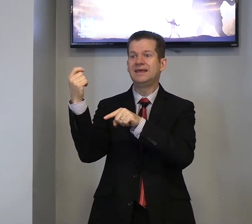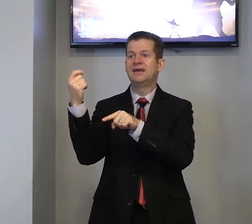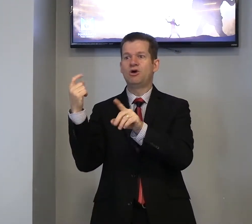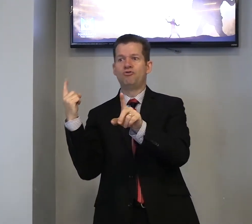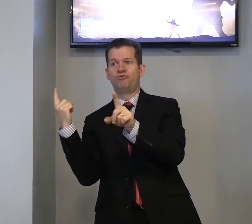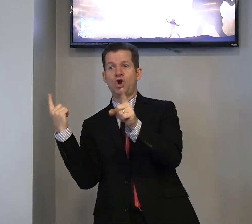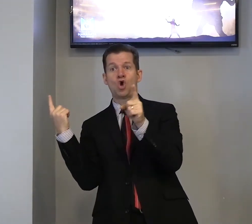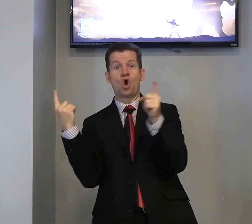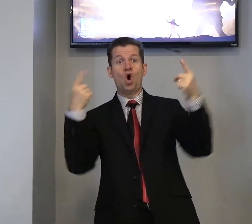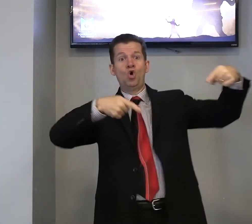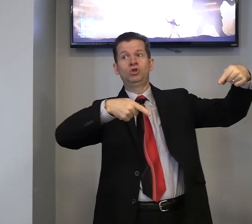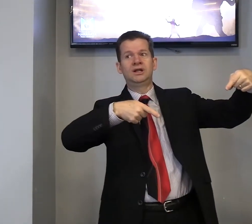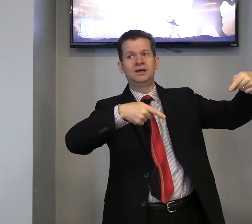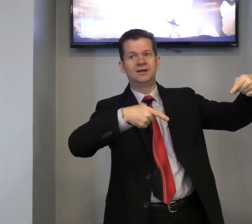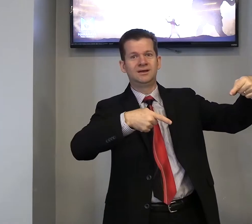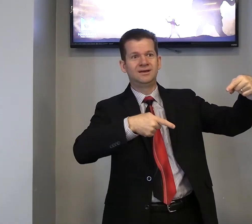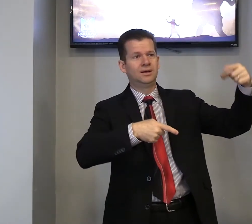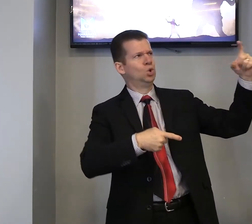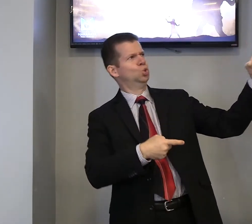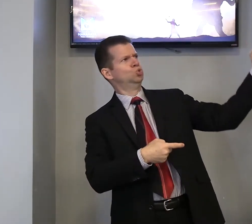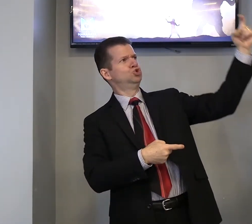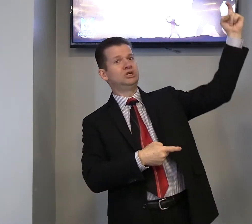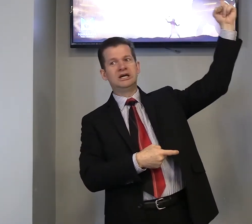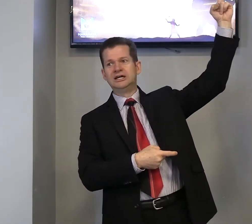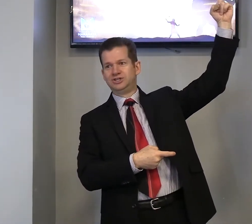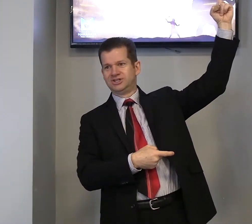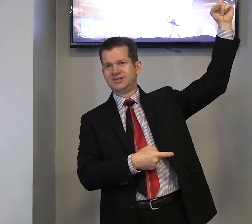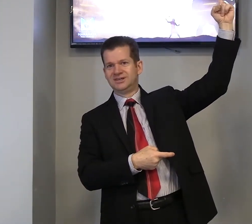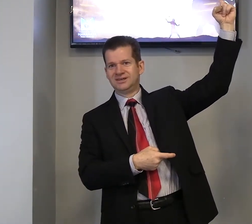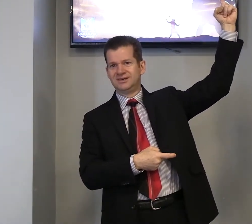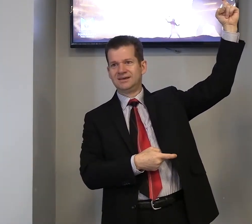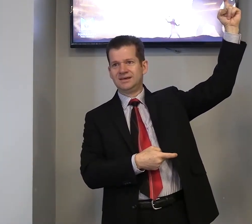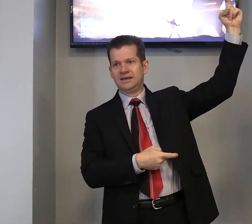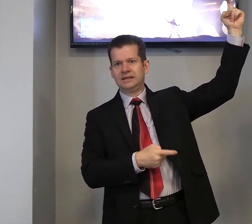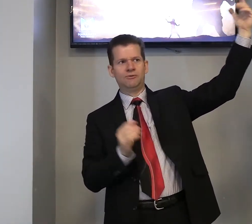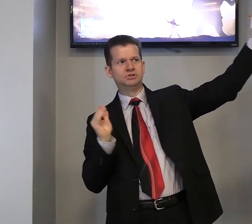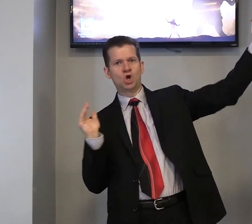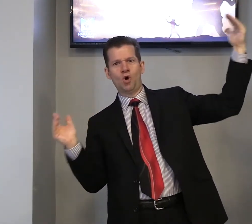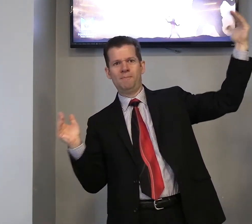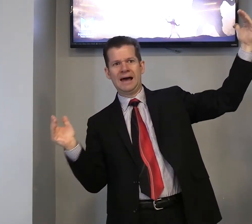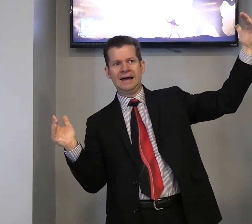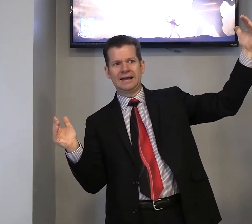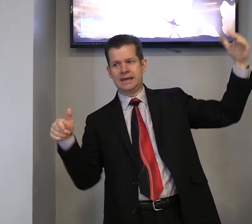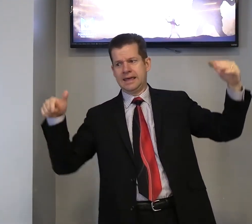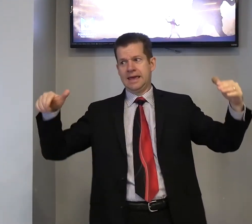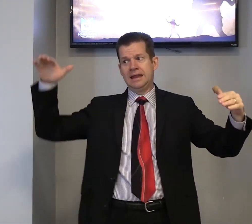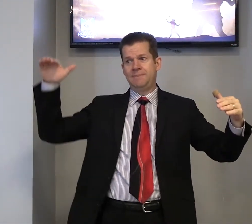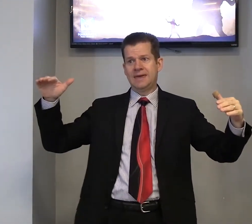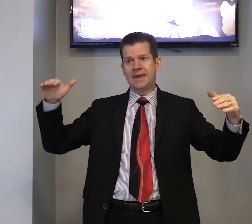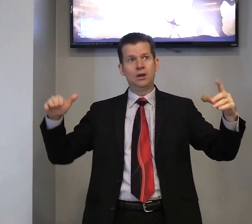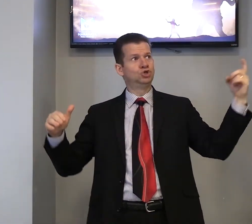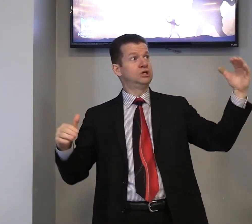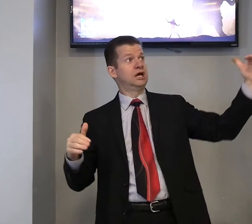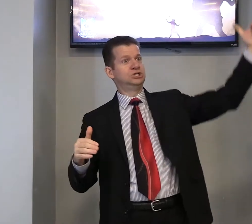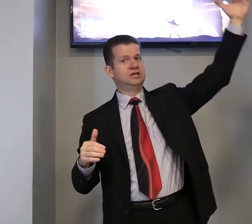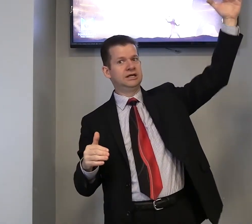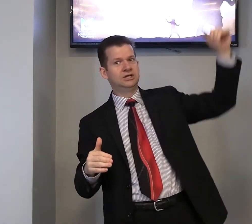foi contra um gigante, então você compara ele pequeno, gigante grande,